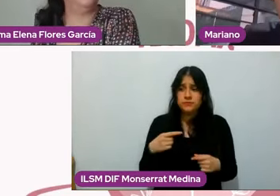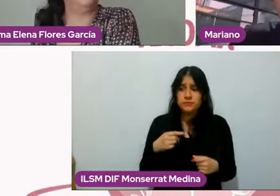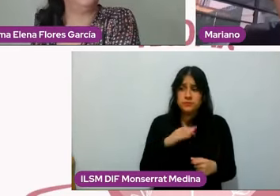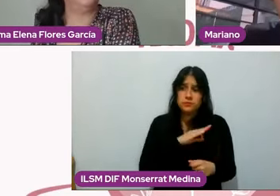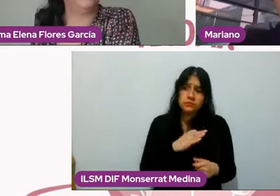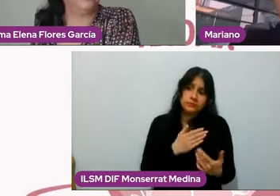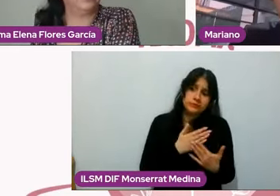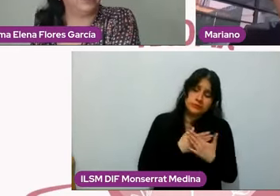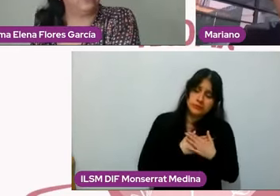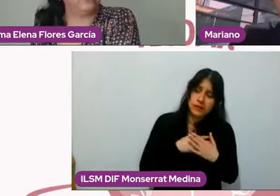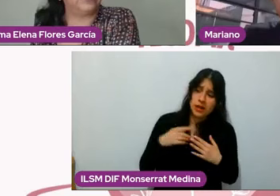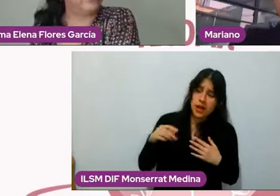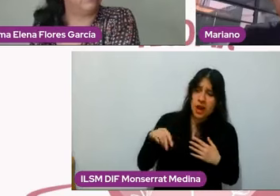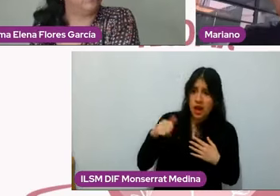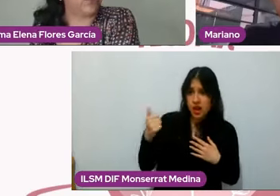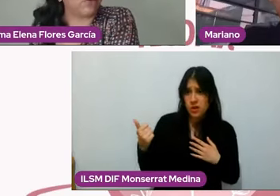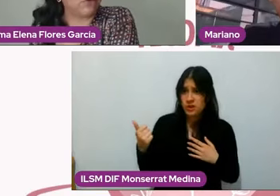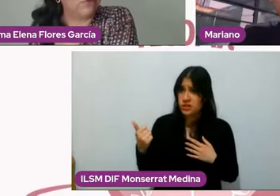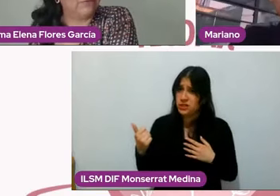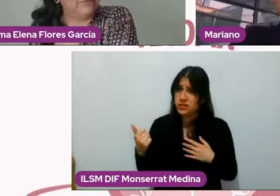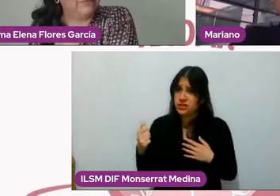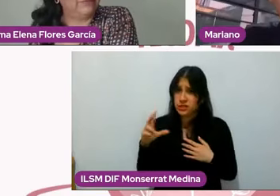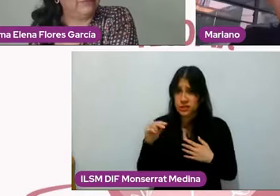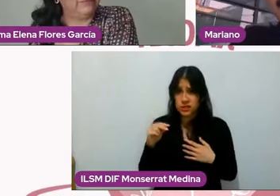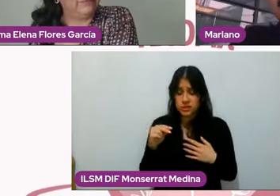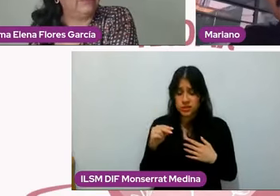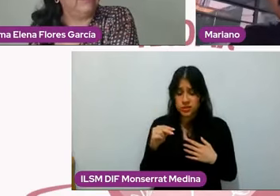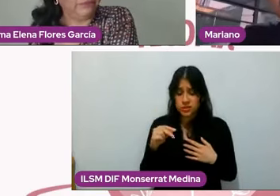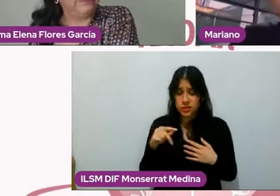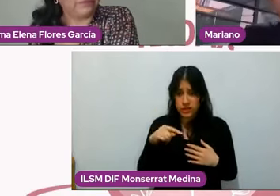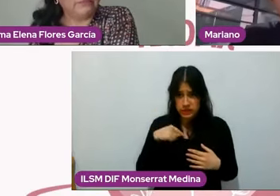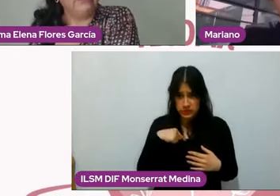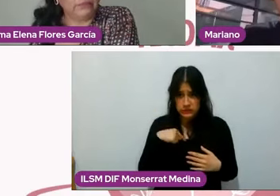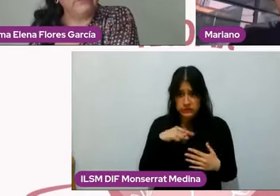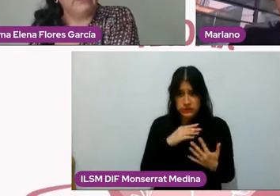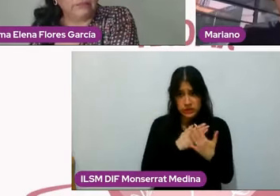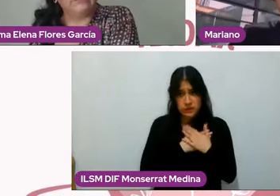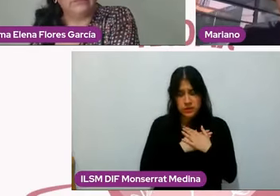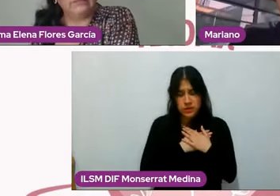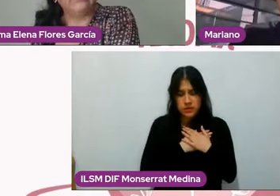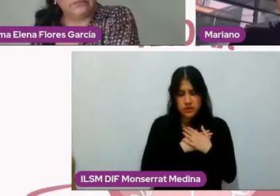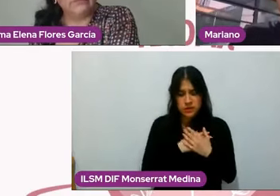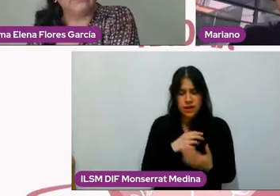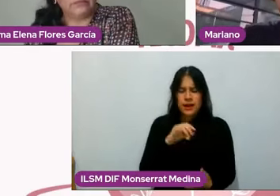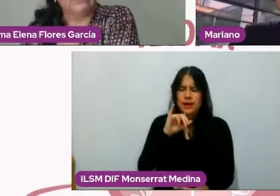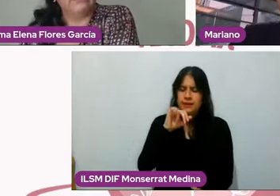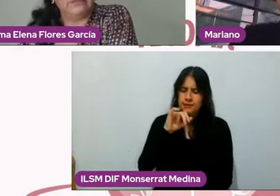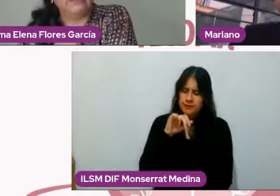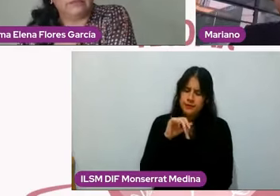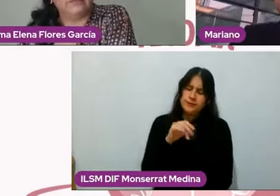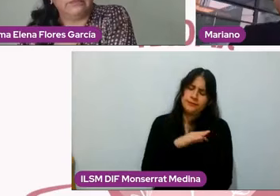pertinente que tengo desde hace muchos años sí por supuesto que se puede amar a alguien que no te ama